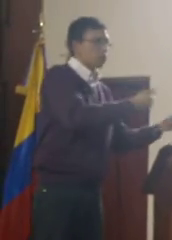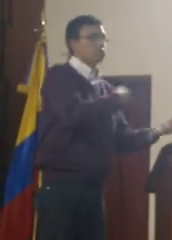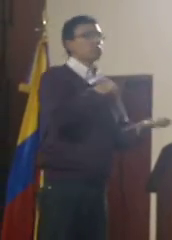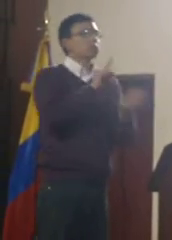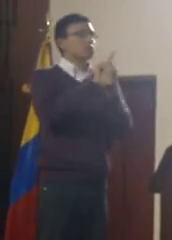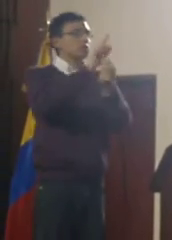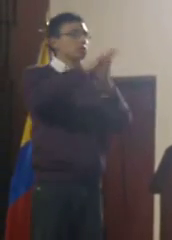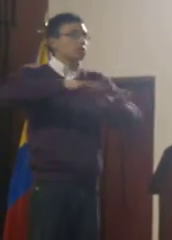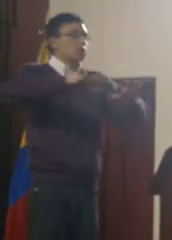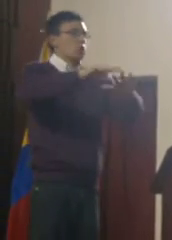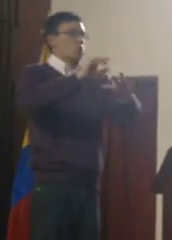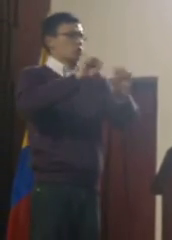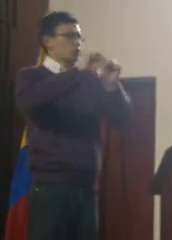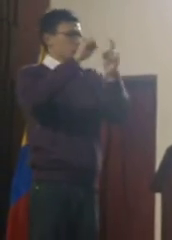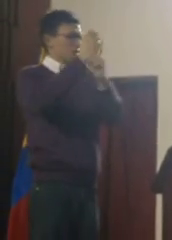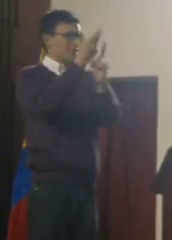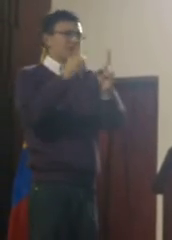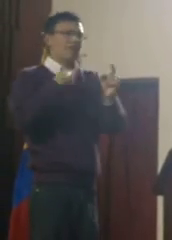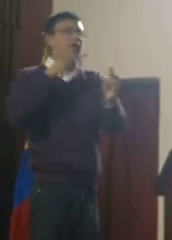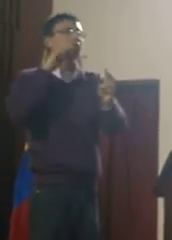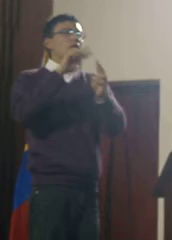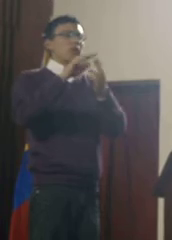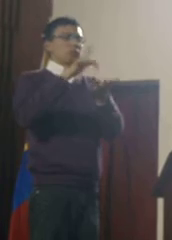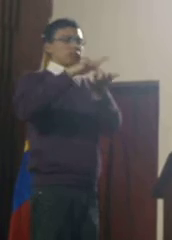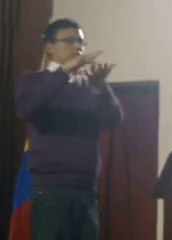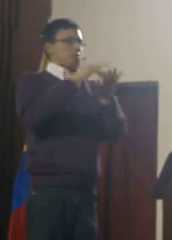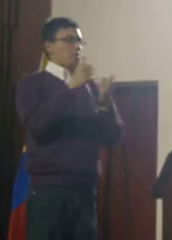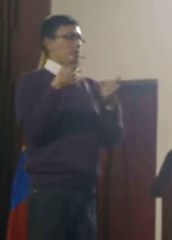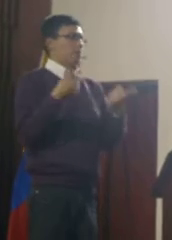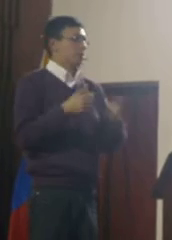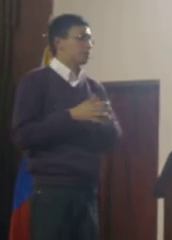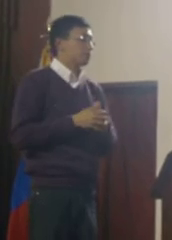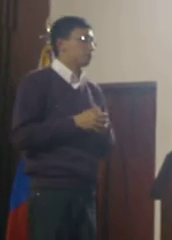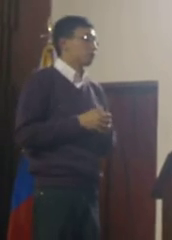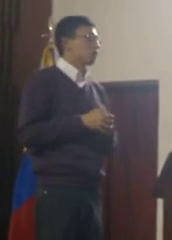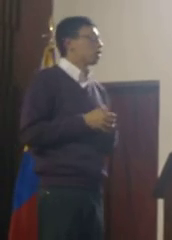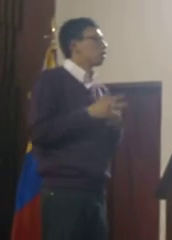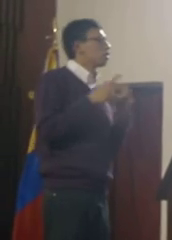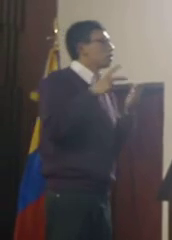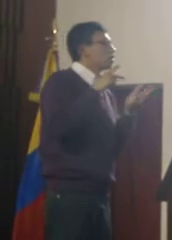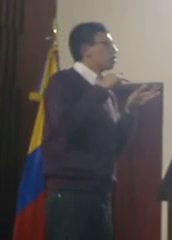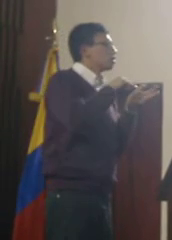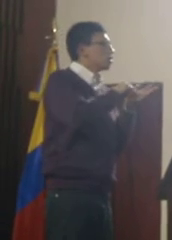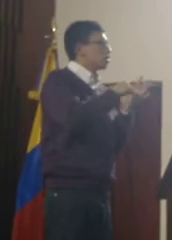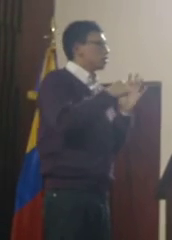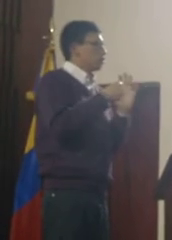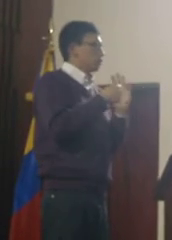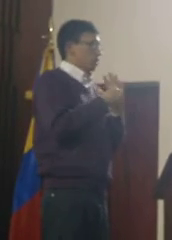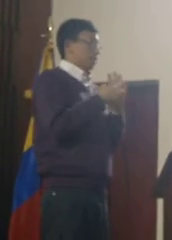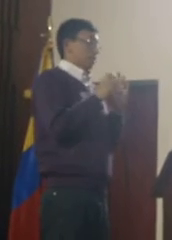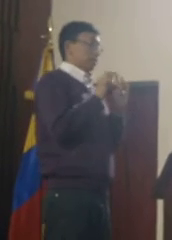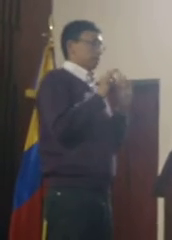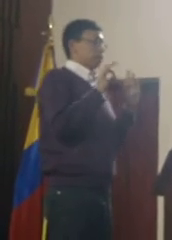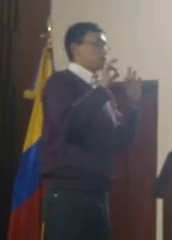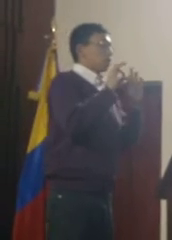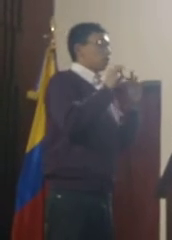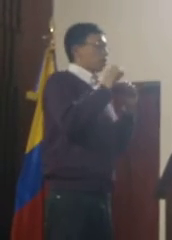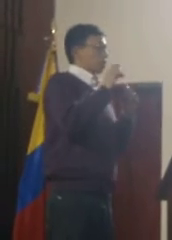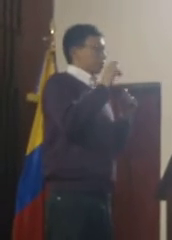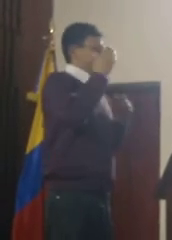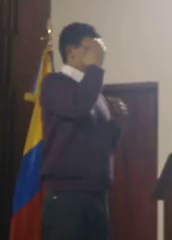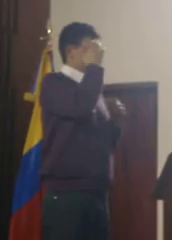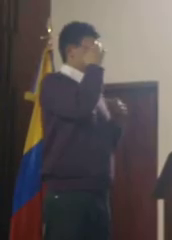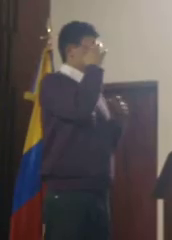desarrollo de habilidades funcionales, discapacidad y discapacidad. Es donde vamos a generar y vamos a mirar que el entorno también es muy